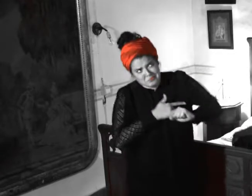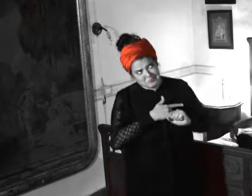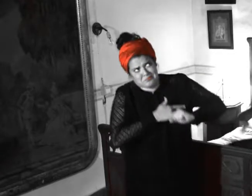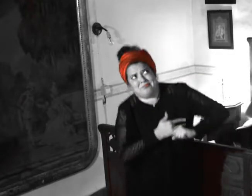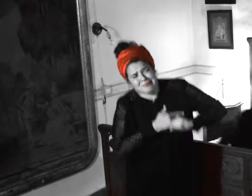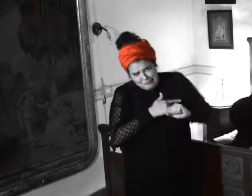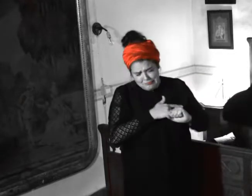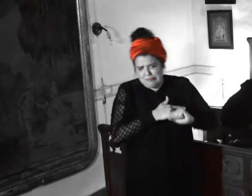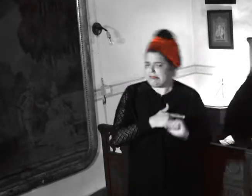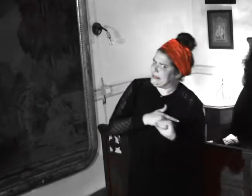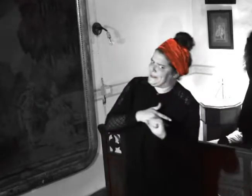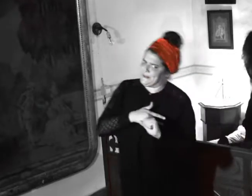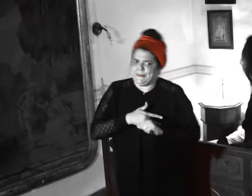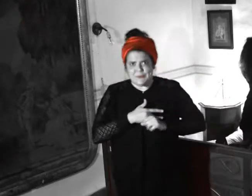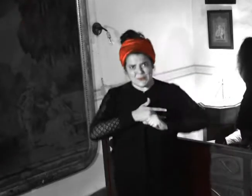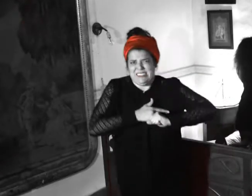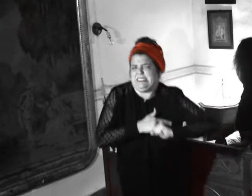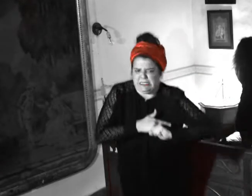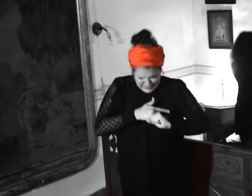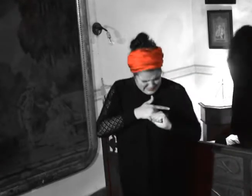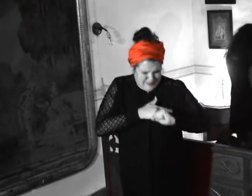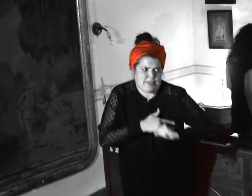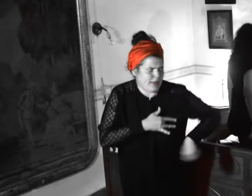madera corazón, ya lo he intentado y no puedo sacar